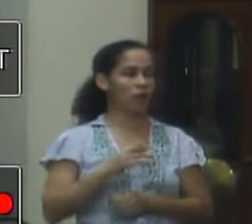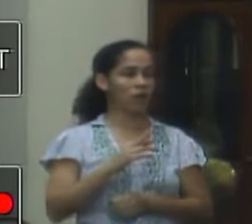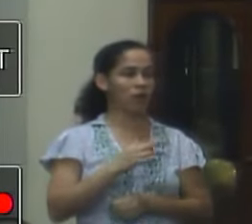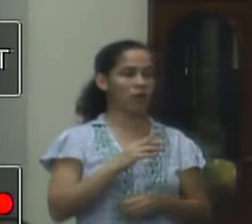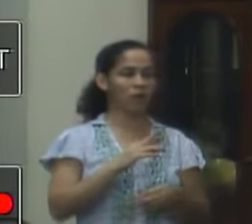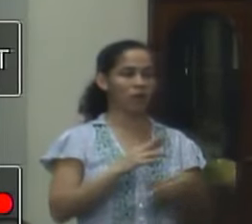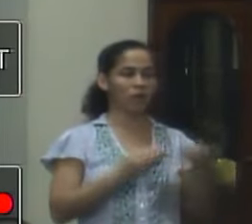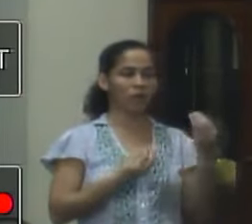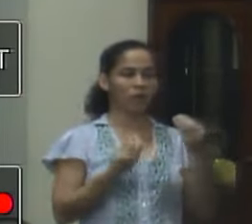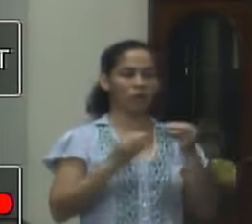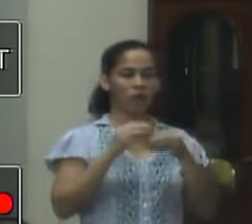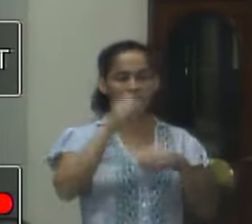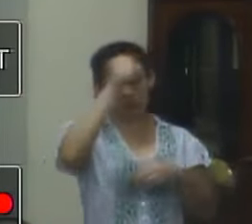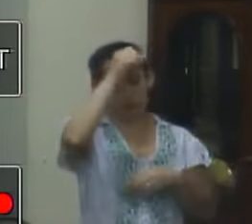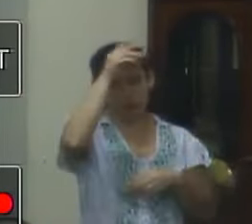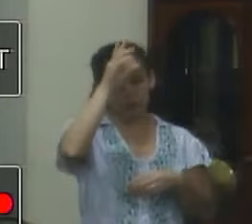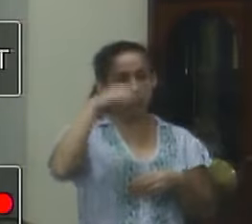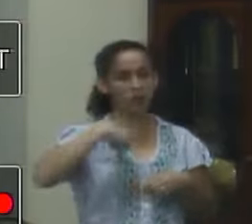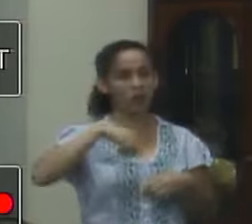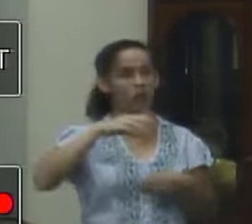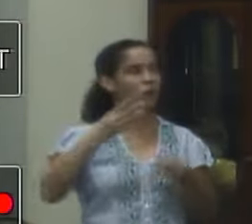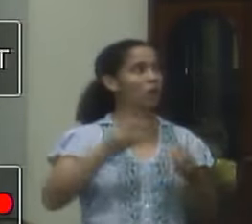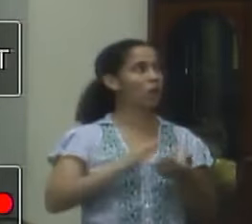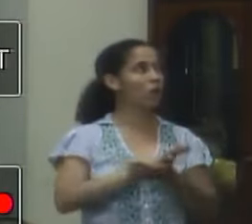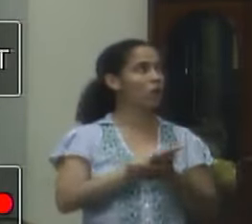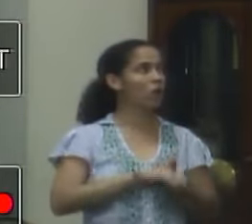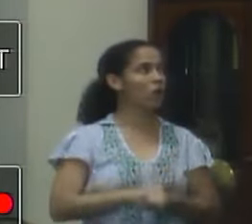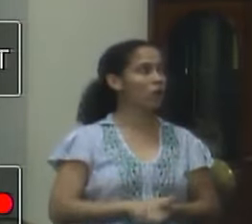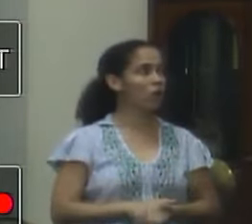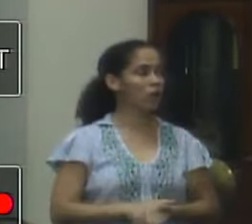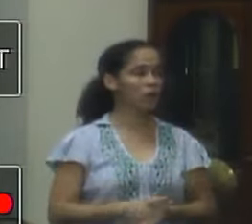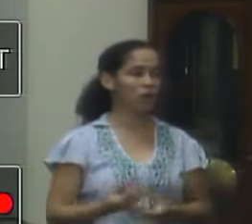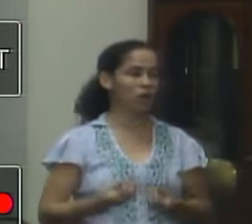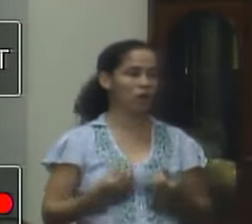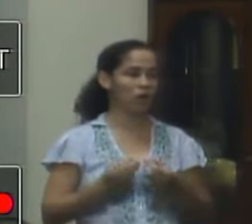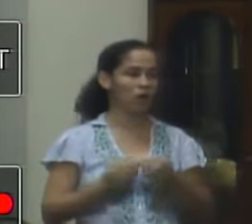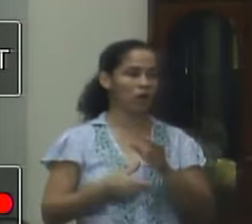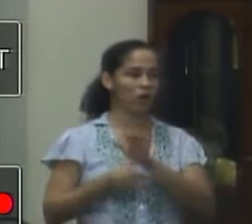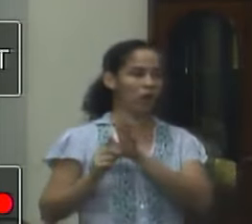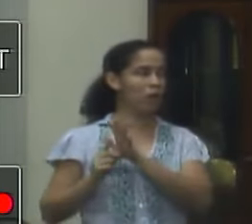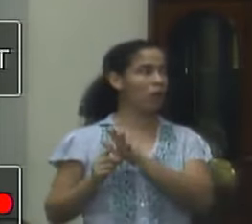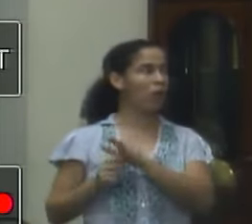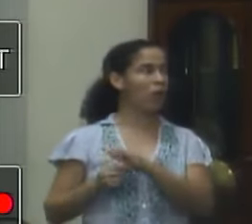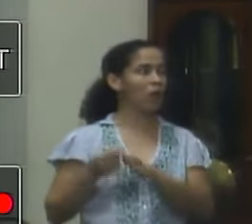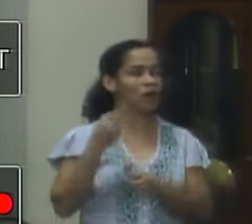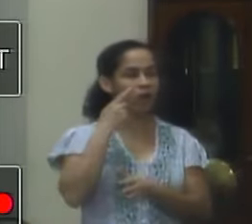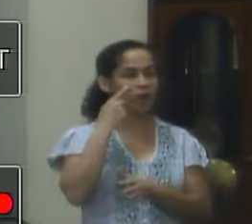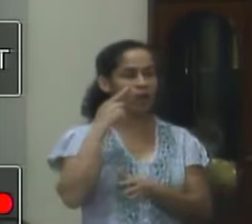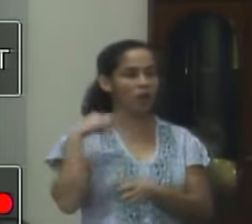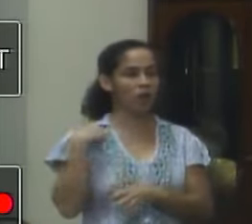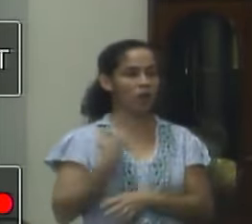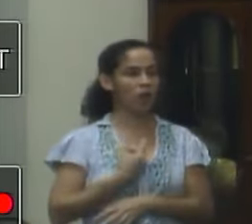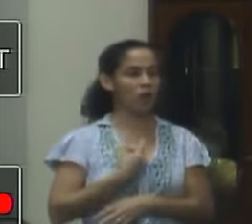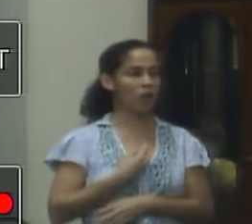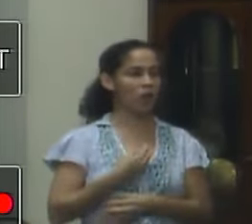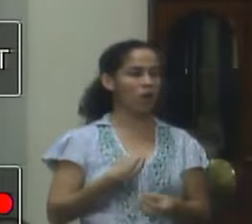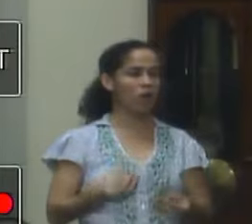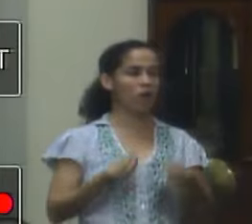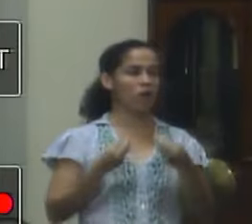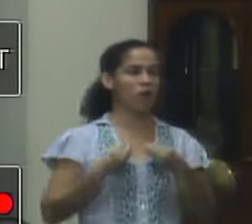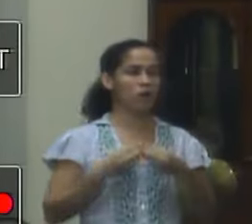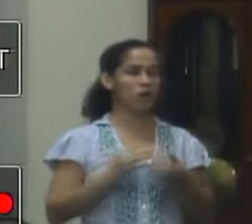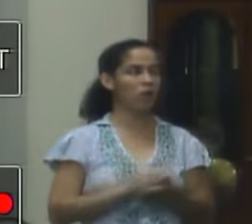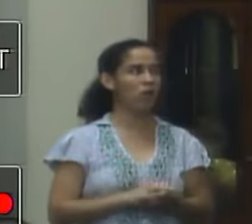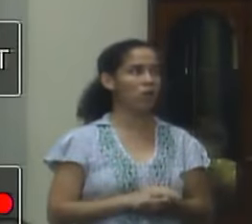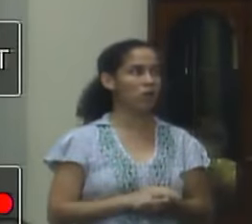e o município ainda não foi lá e por que vocês não pediram antes é interesse nosso entregar para o município